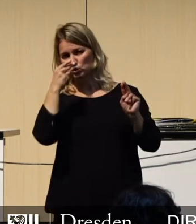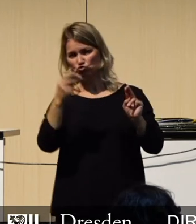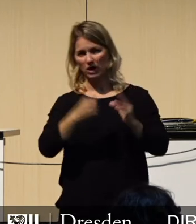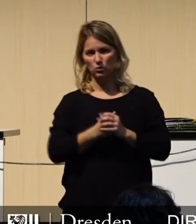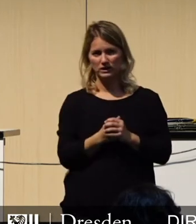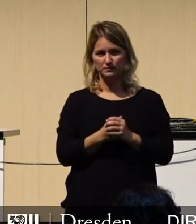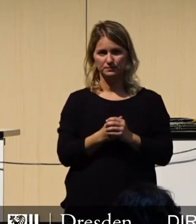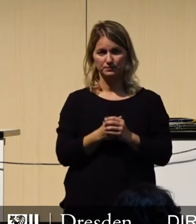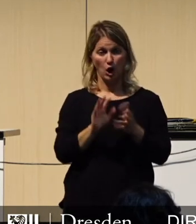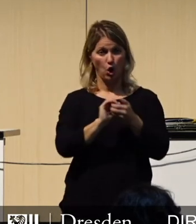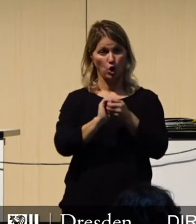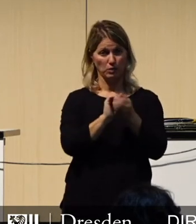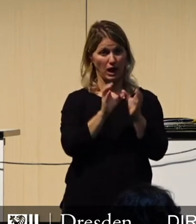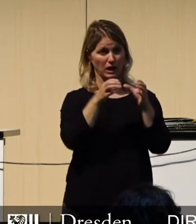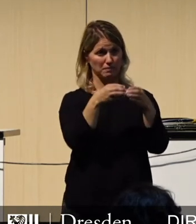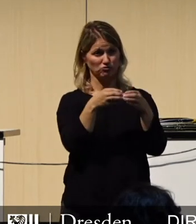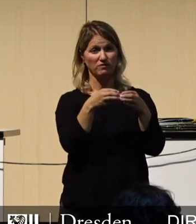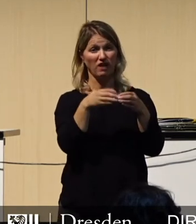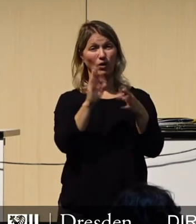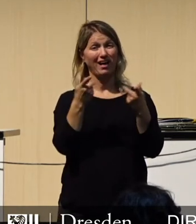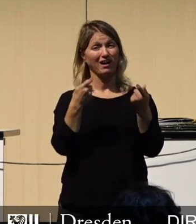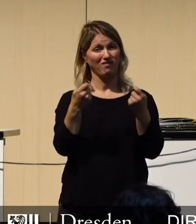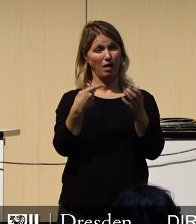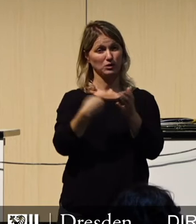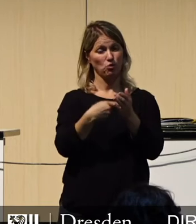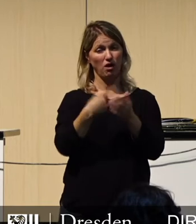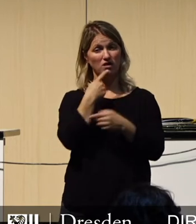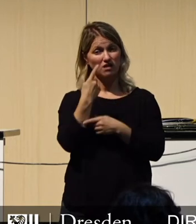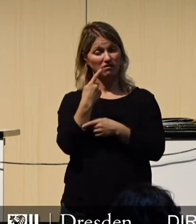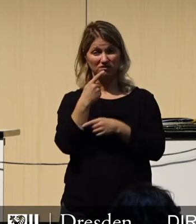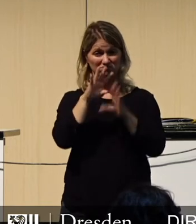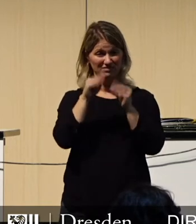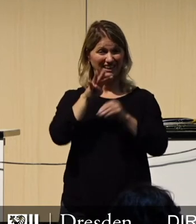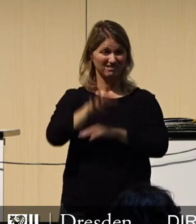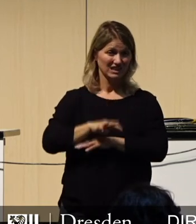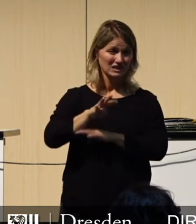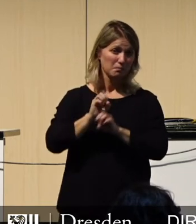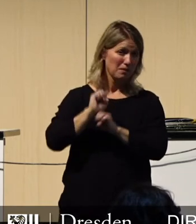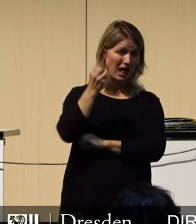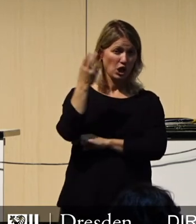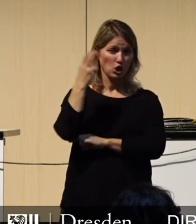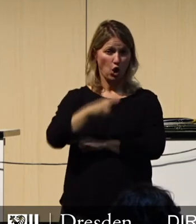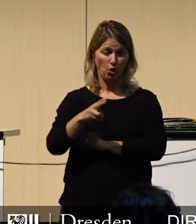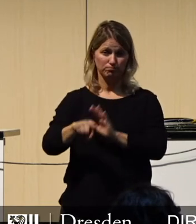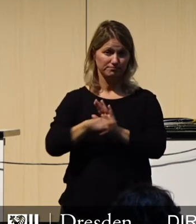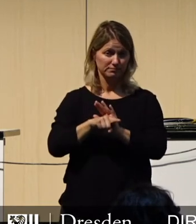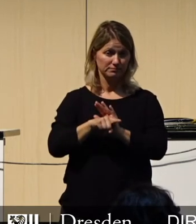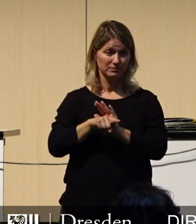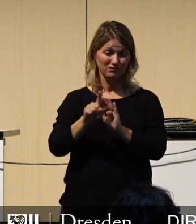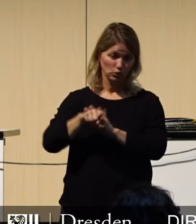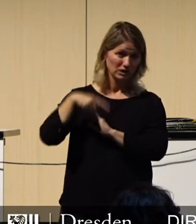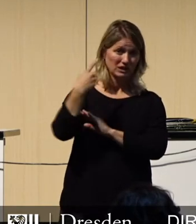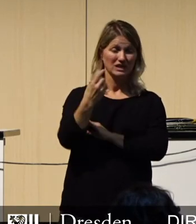kommunale Gemeinschaft alleine bei der Gewerbesteuer mit Ausfällen in Höhe von 14 Milliarden Euro in diesem Jahr, 9 Milliarden in